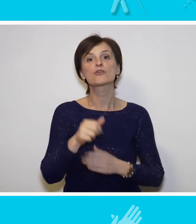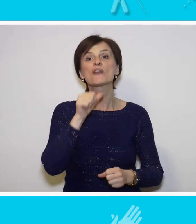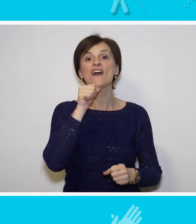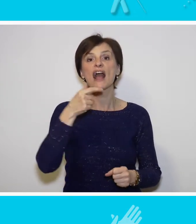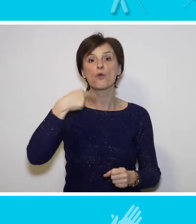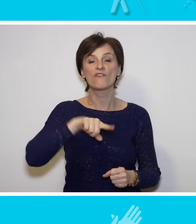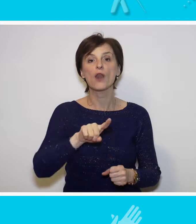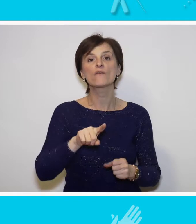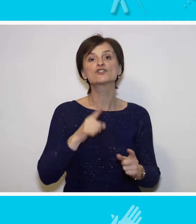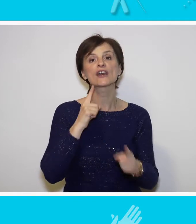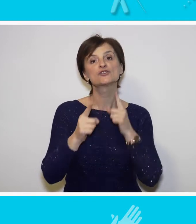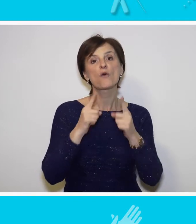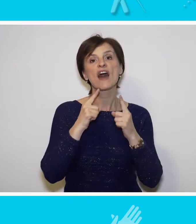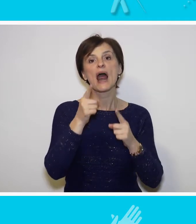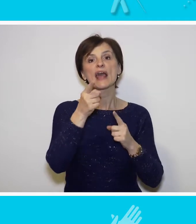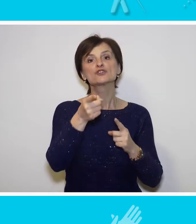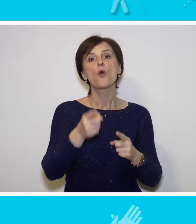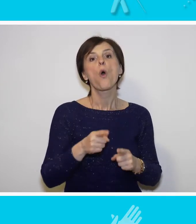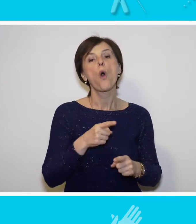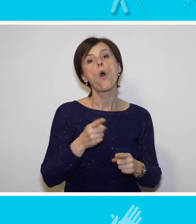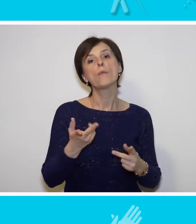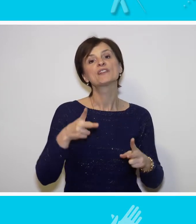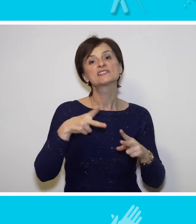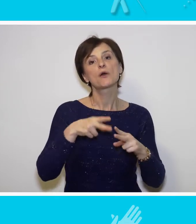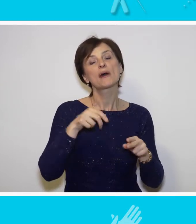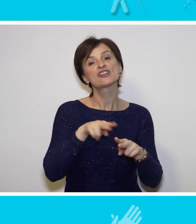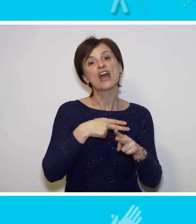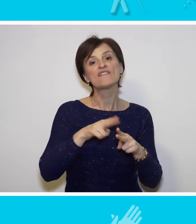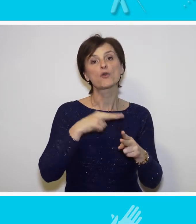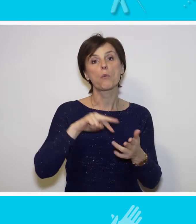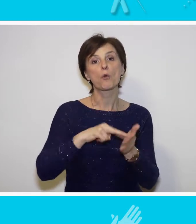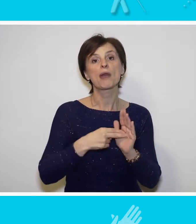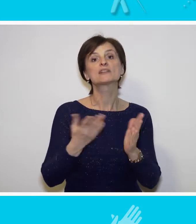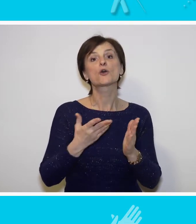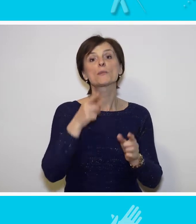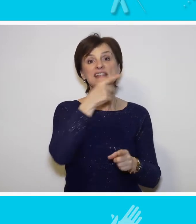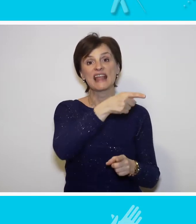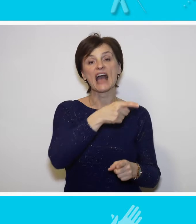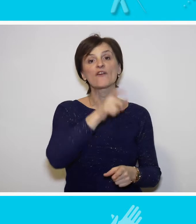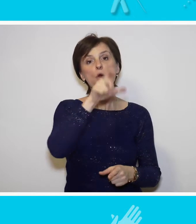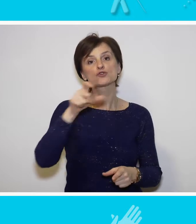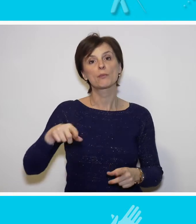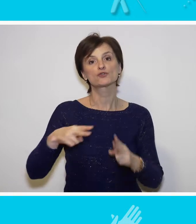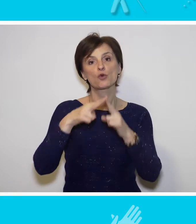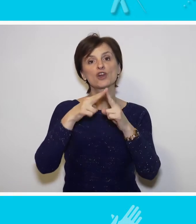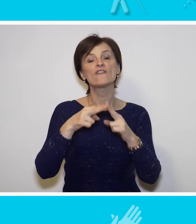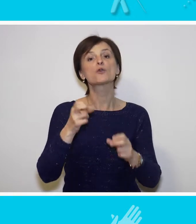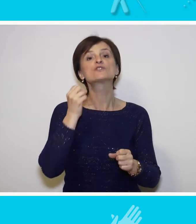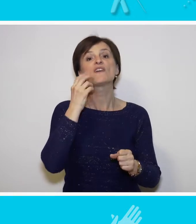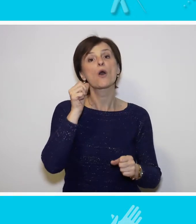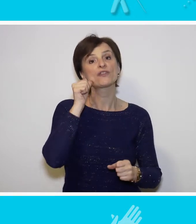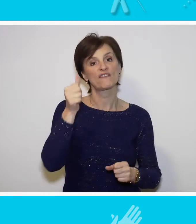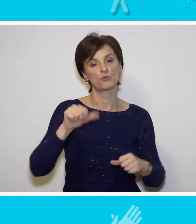Ivanka Jovanović razgovarale su o prevazilaženju problema sa kojima se takve osobe suočavaju u